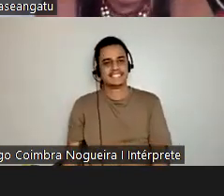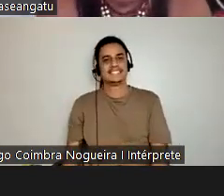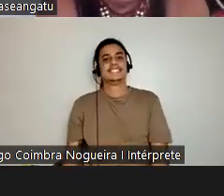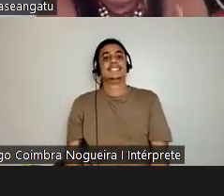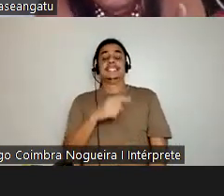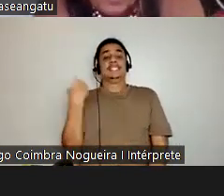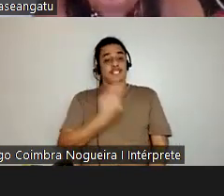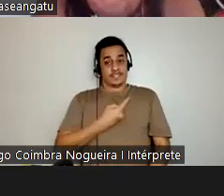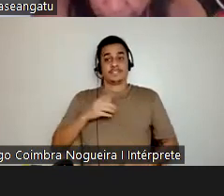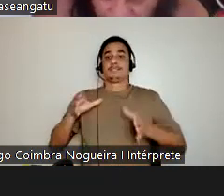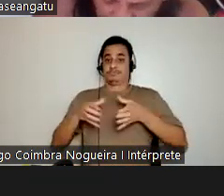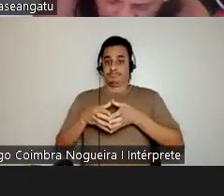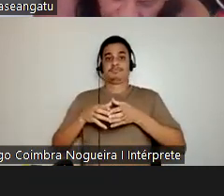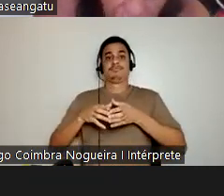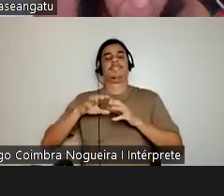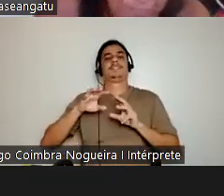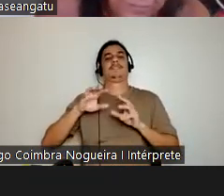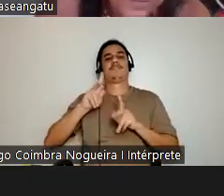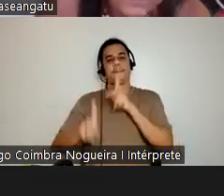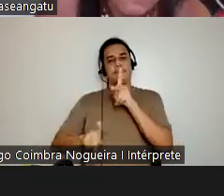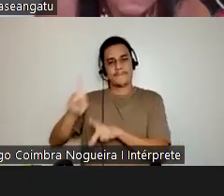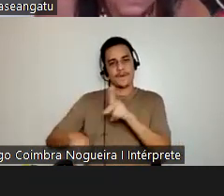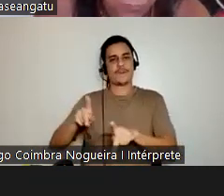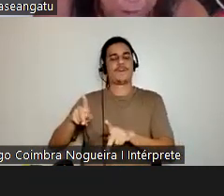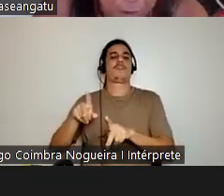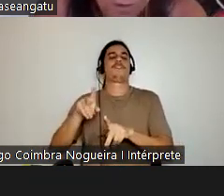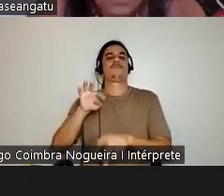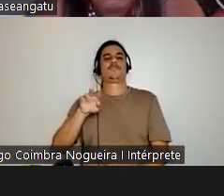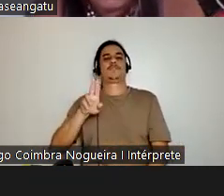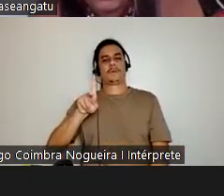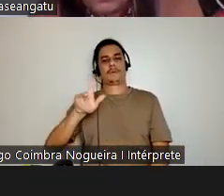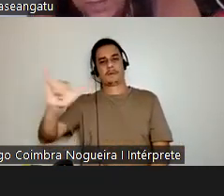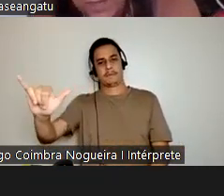Somos os do povo Tupi, somos filhos de Jaci, da Mãe Lua,